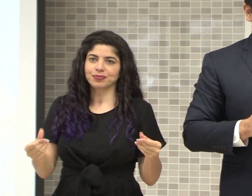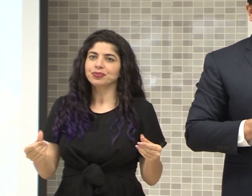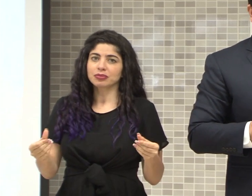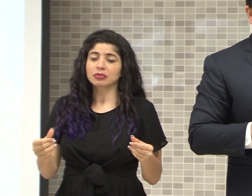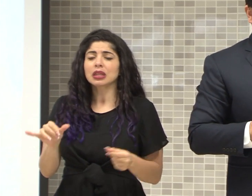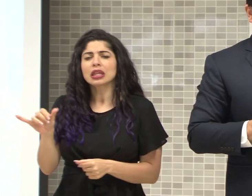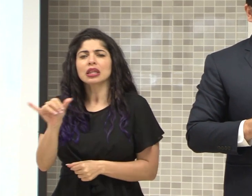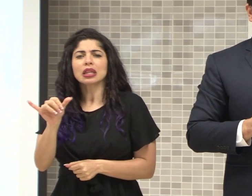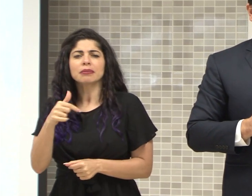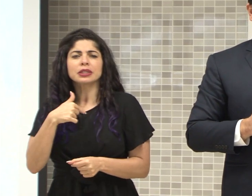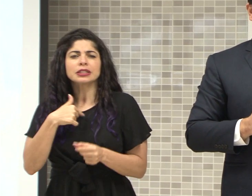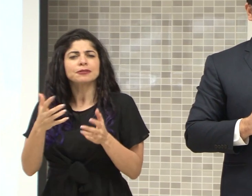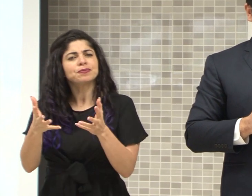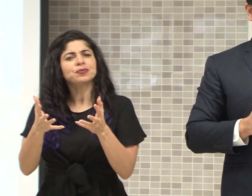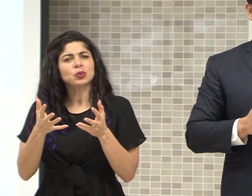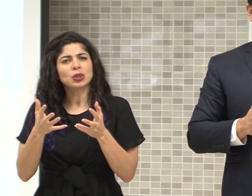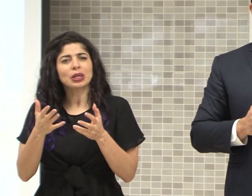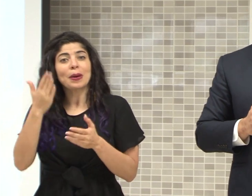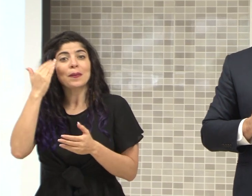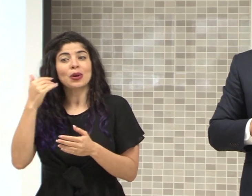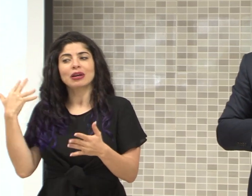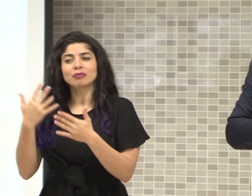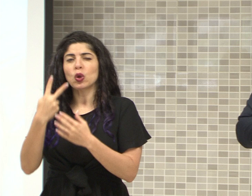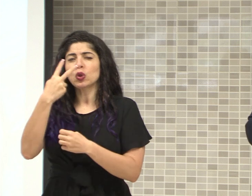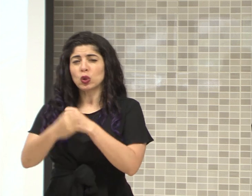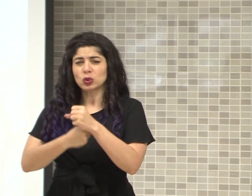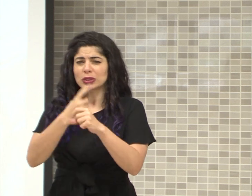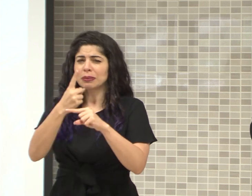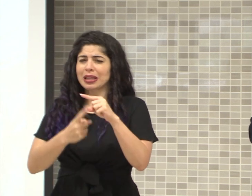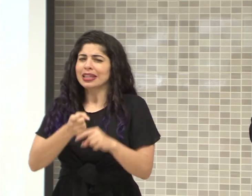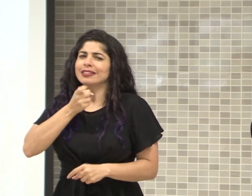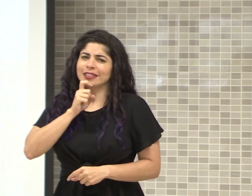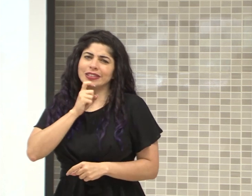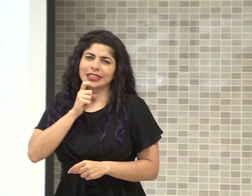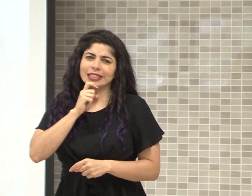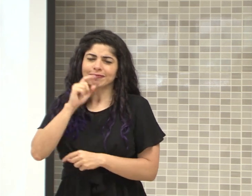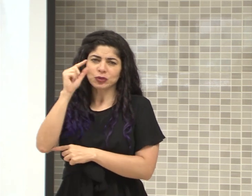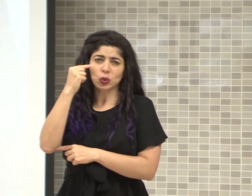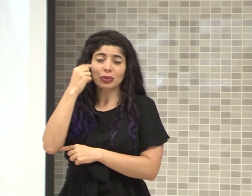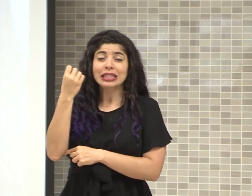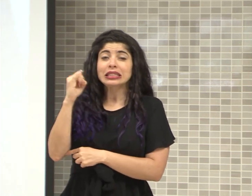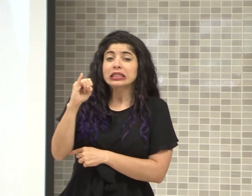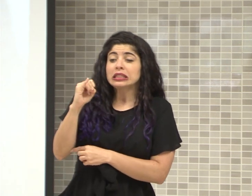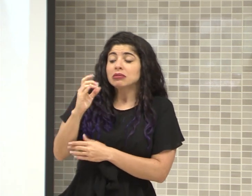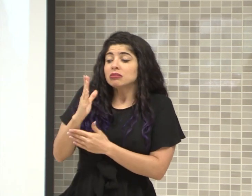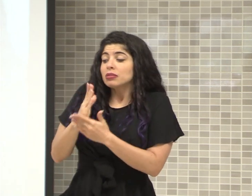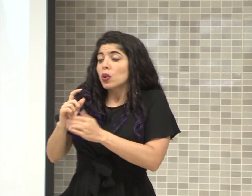Quiero también, porque han sido dos años y medio, difíciles de gobierno, si en algún momento,